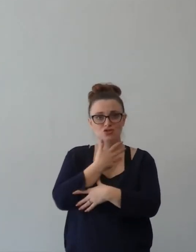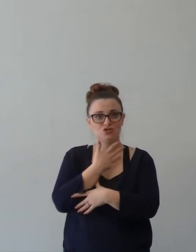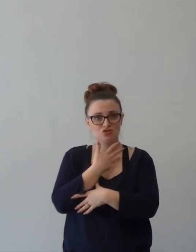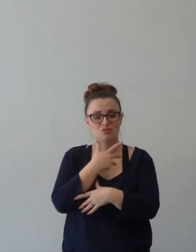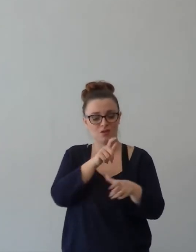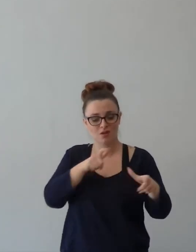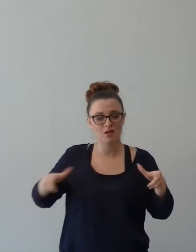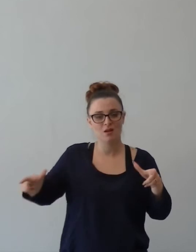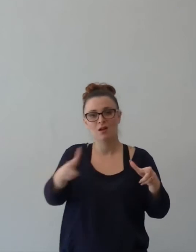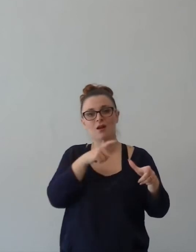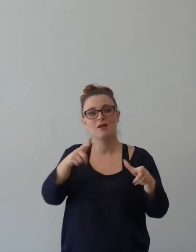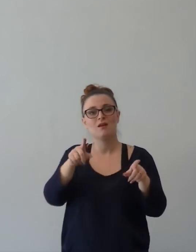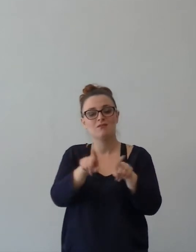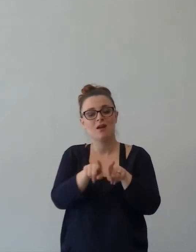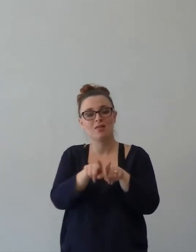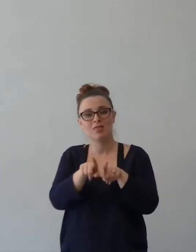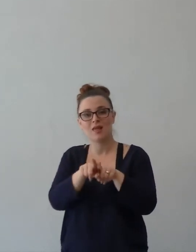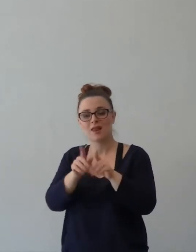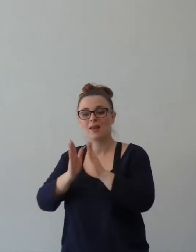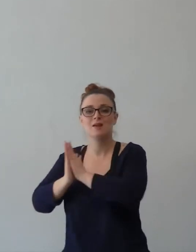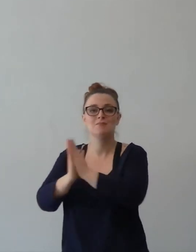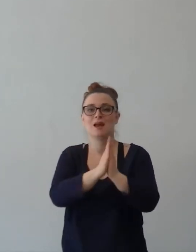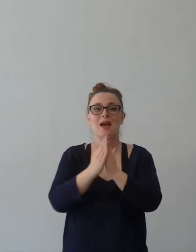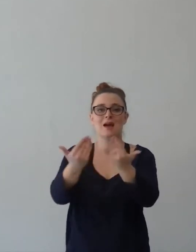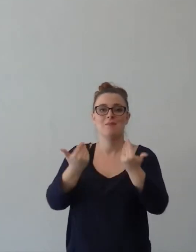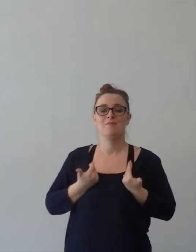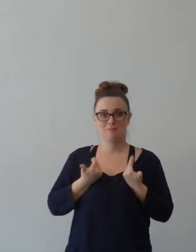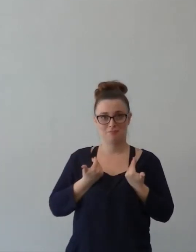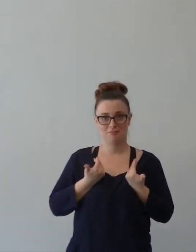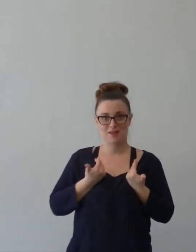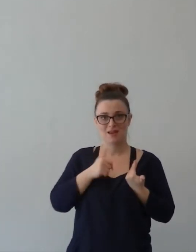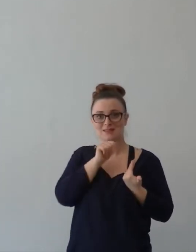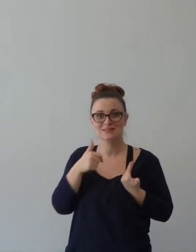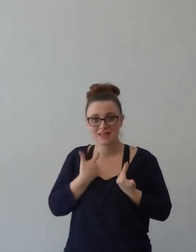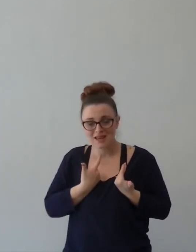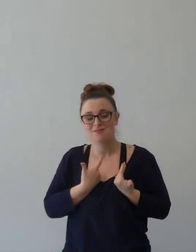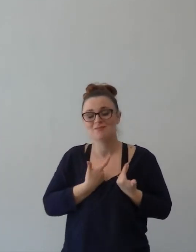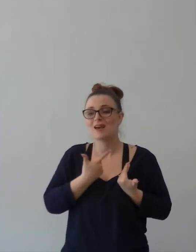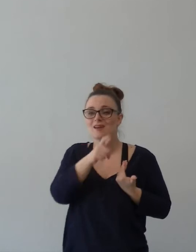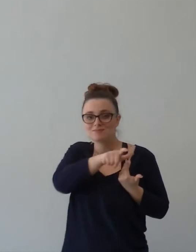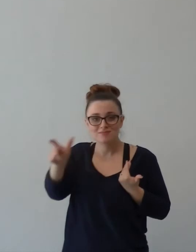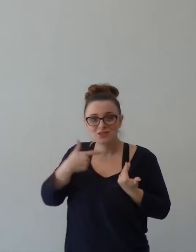parte importante è la squadra con cui tu sei connesso, le persone che pregano per te.